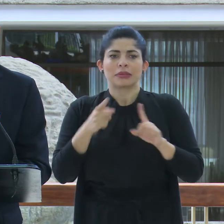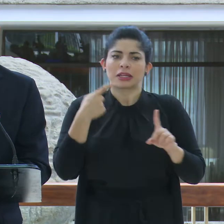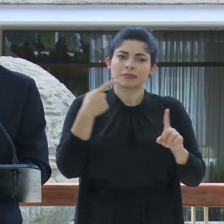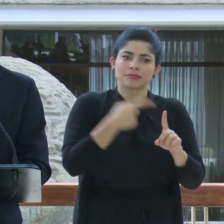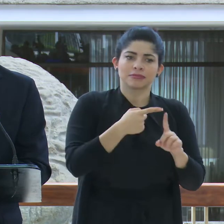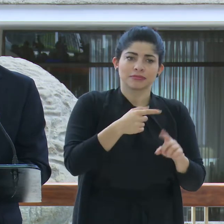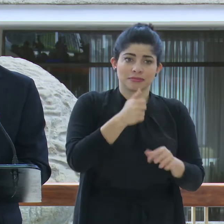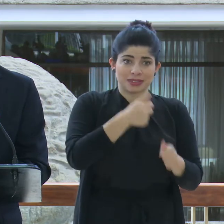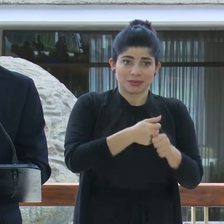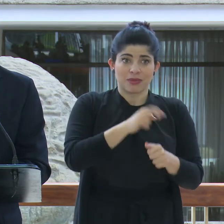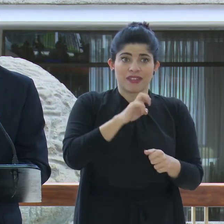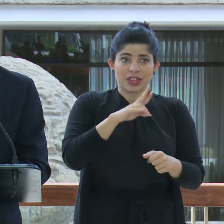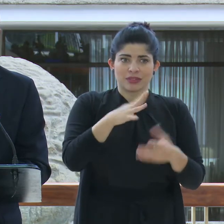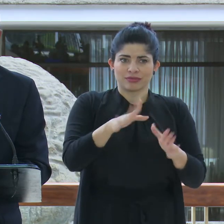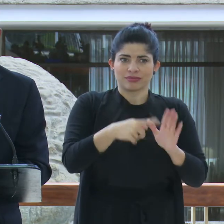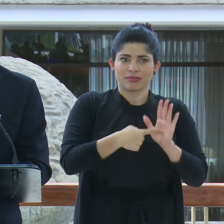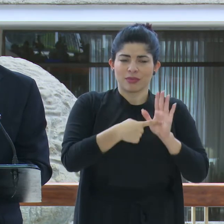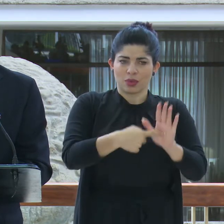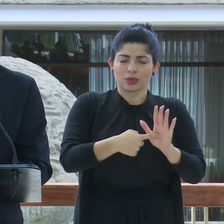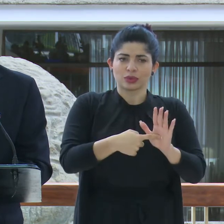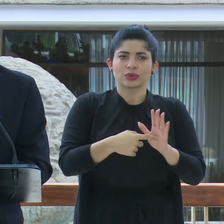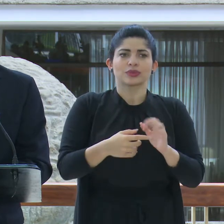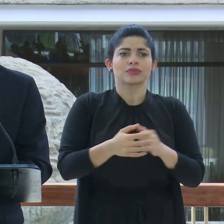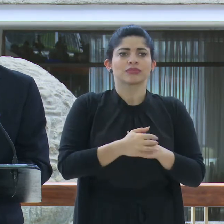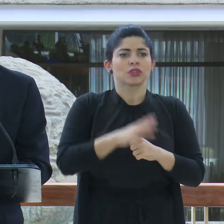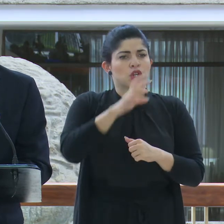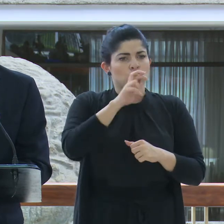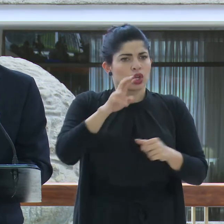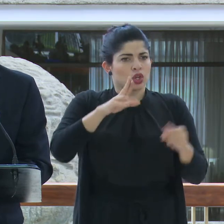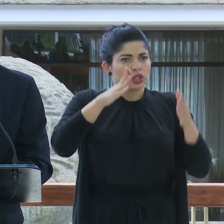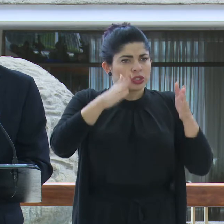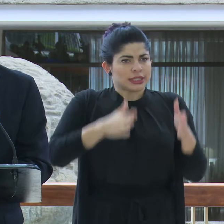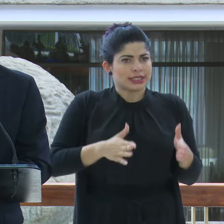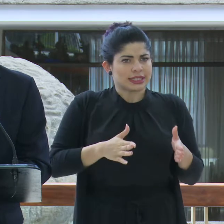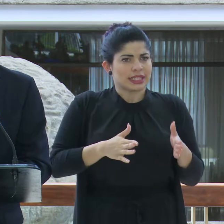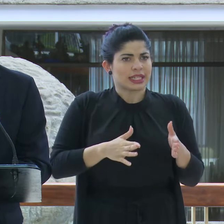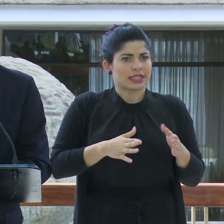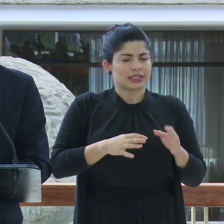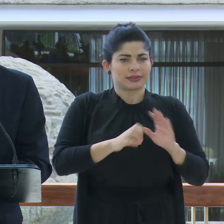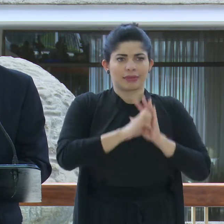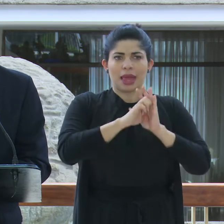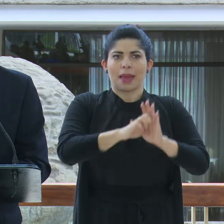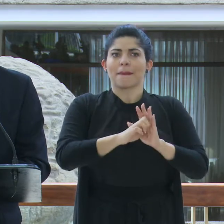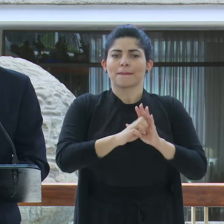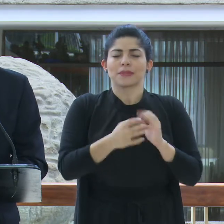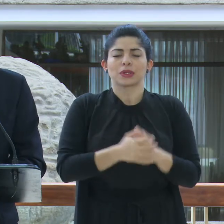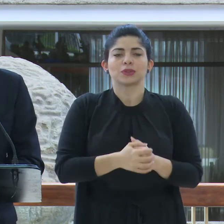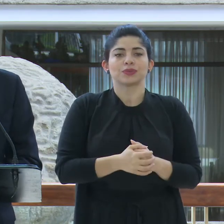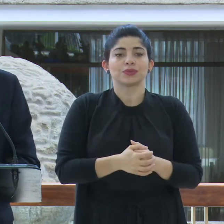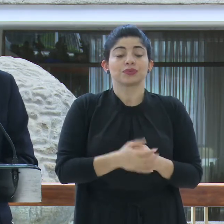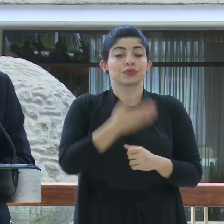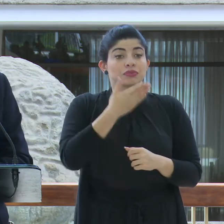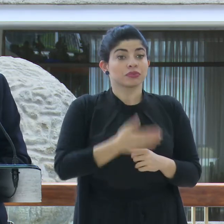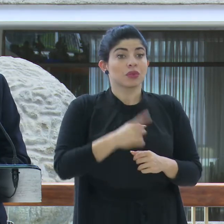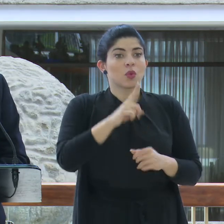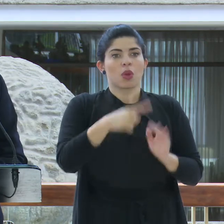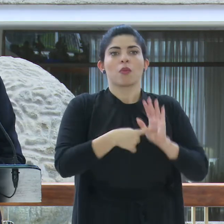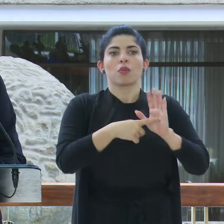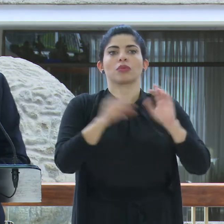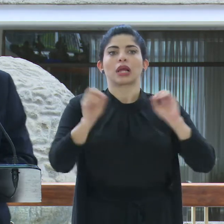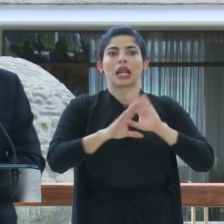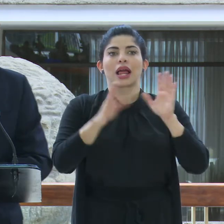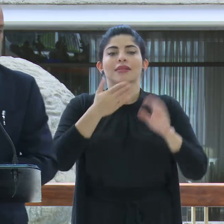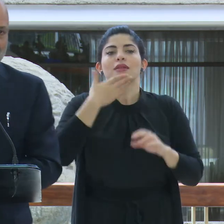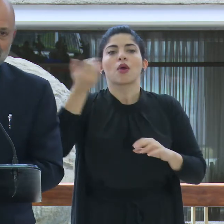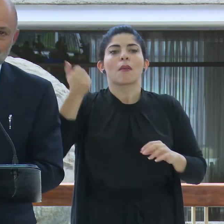don Víctor nos ha demostrado que ha sido un costarricense insignia. Don Víctor es el reflejo de lo